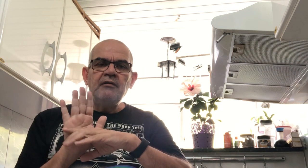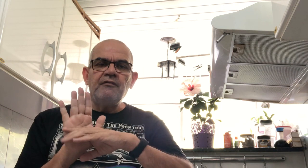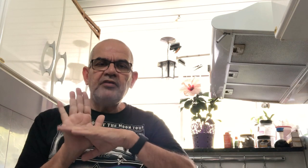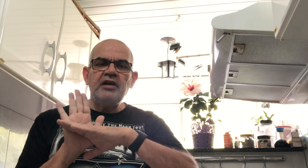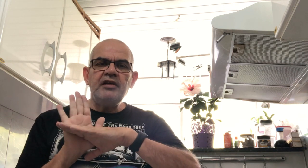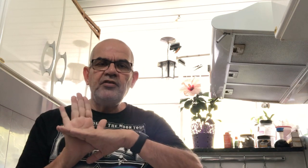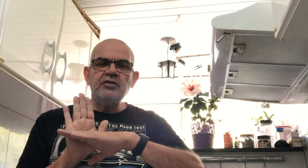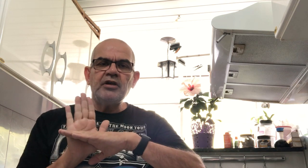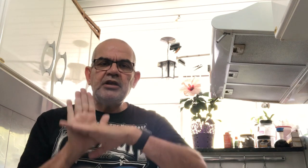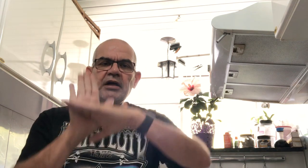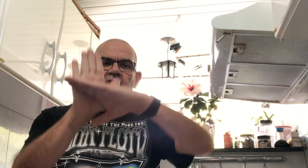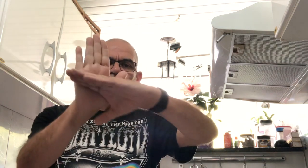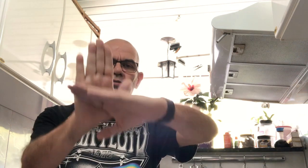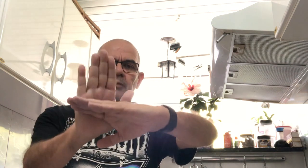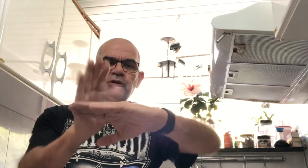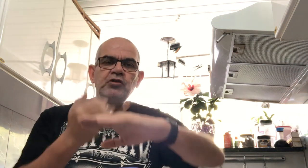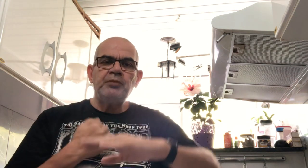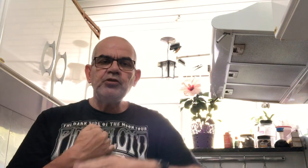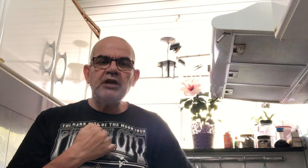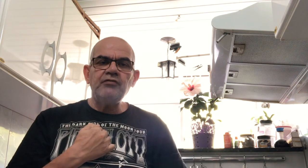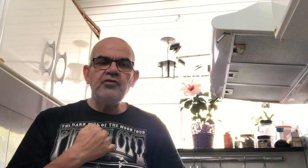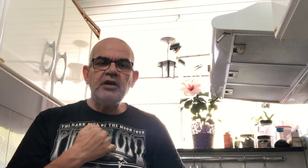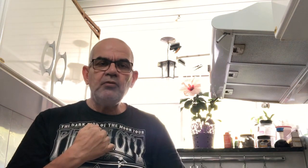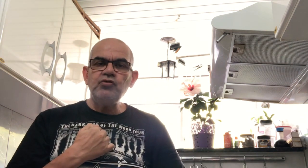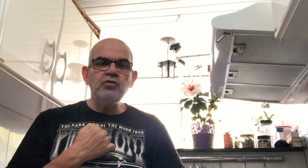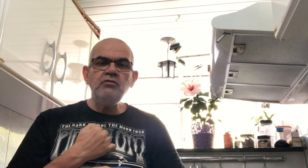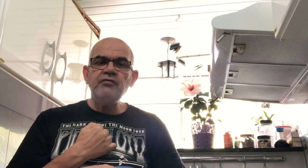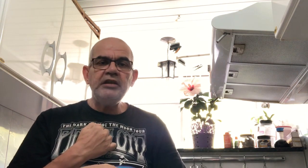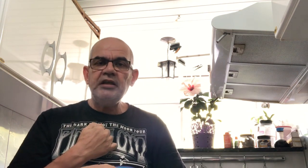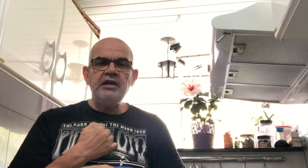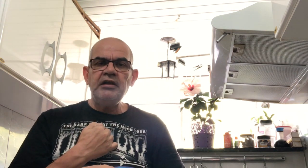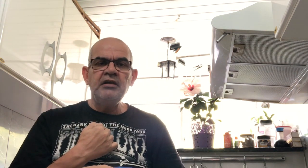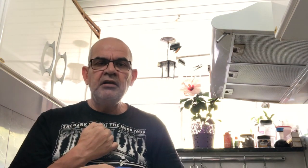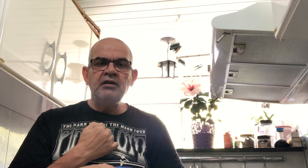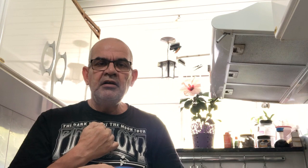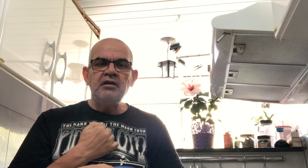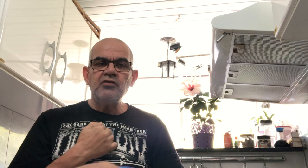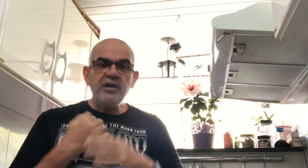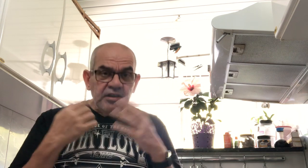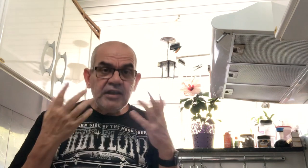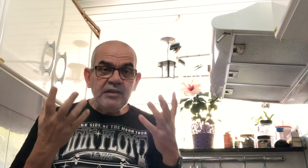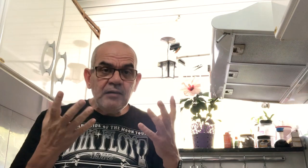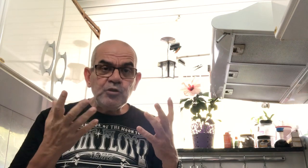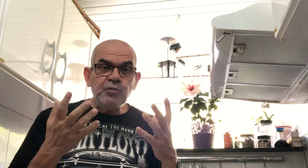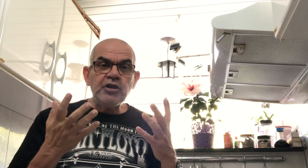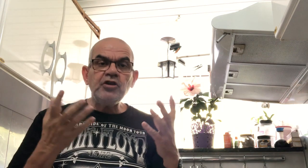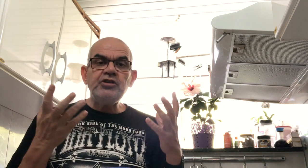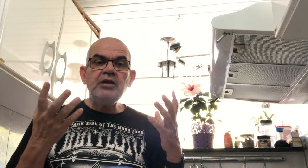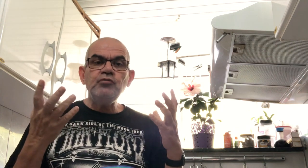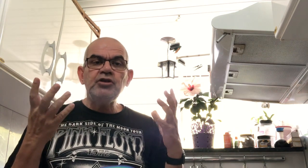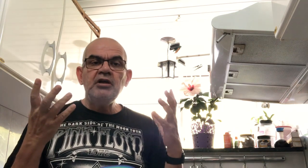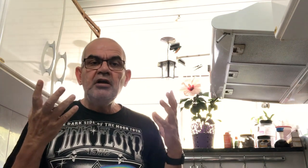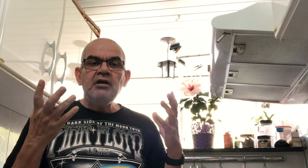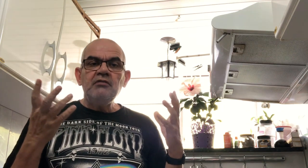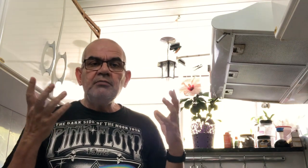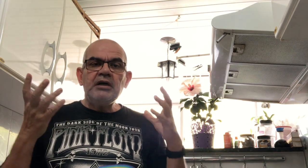Fazer esse sinal aqui. Ajuda, pedindo para ajudar você. O surdo não vai entender. Nós entendemos porque nós temos uma